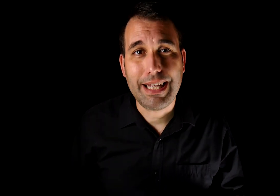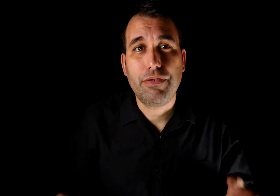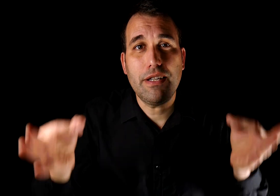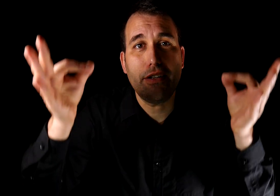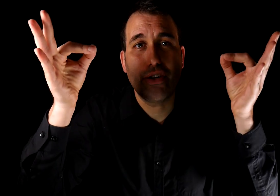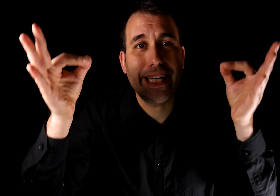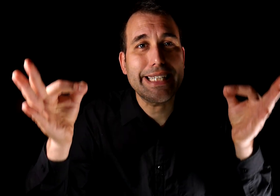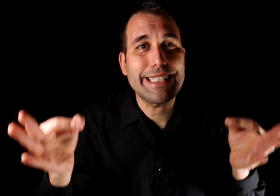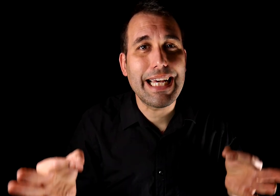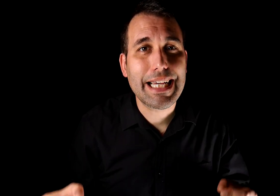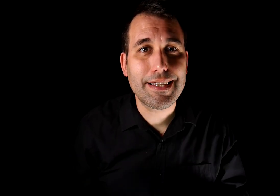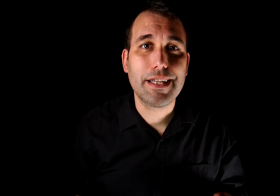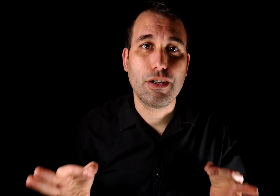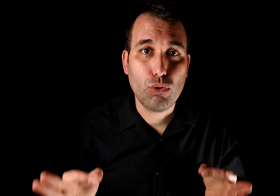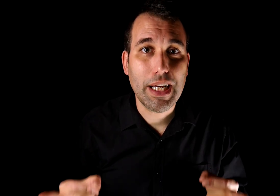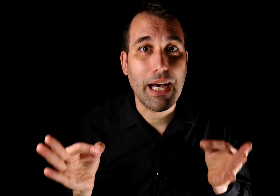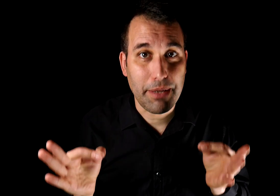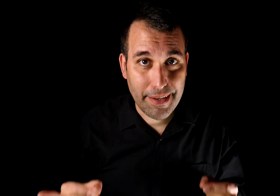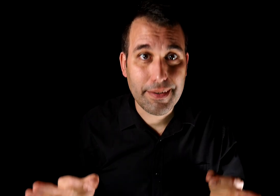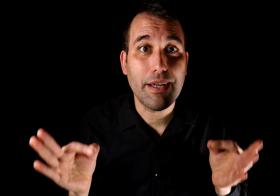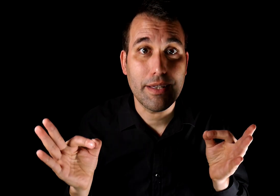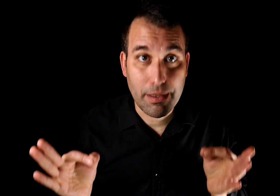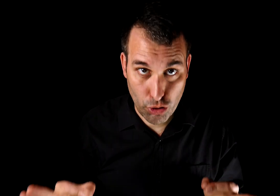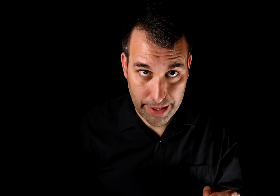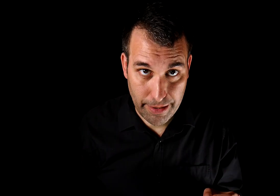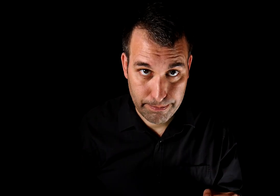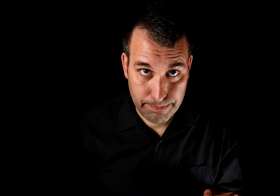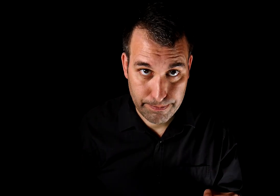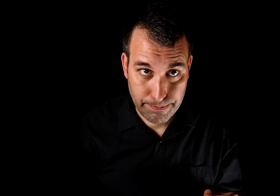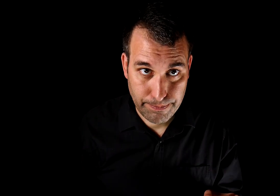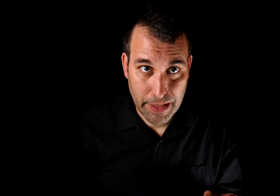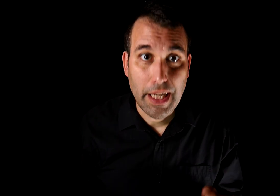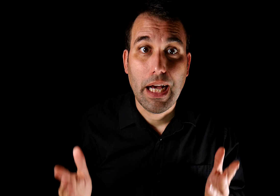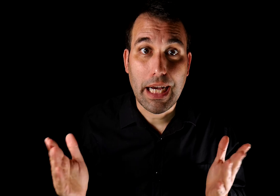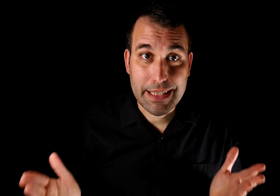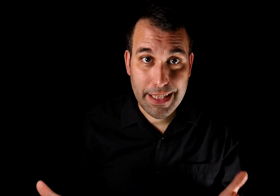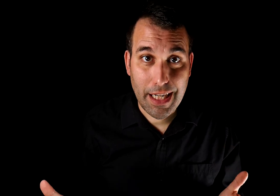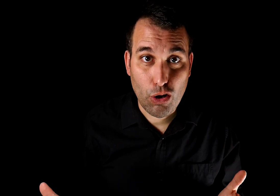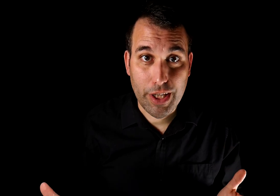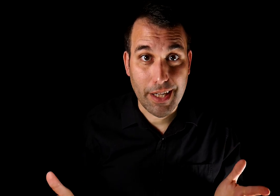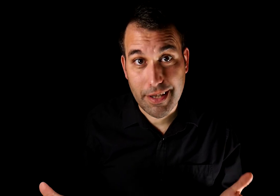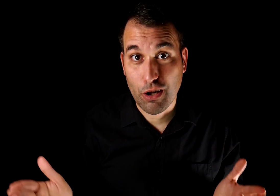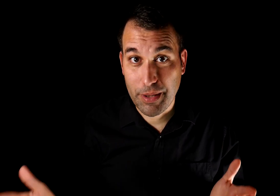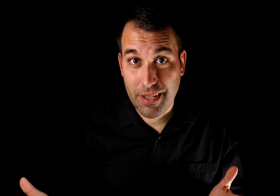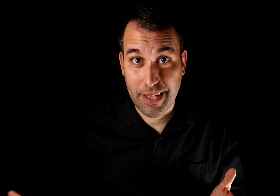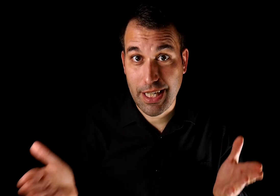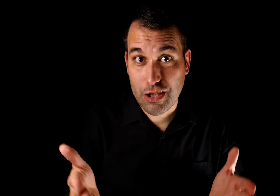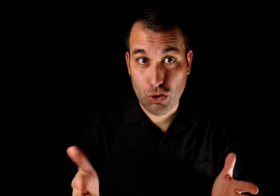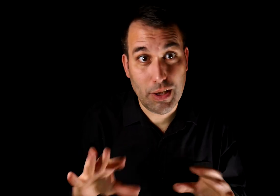definición exacta de una amenaza de muerte. Así que la lógica que intenta convencer de que esto es una